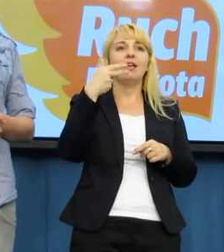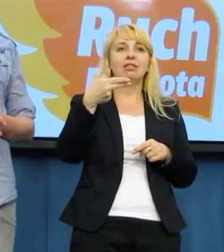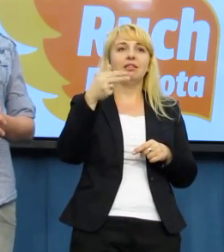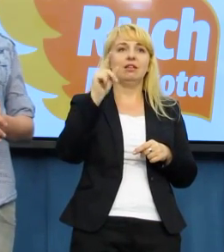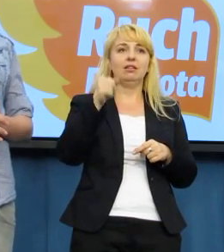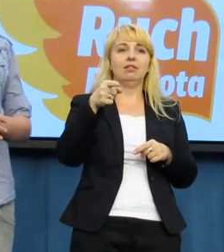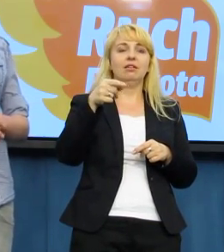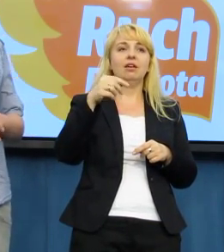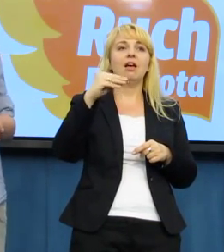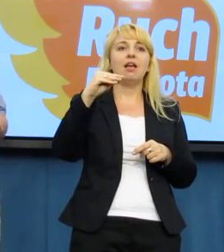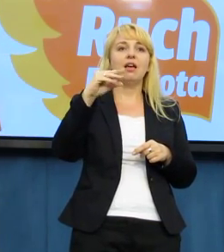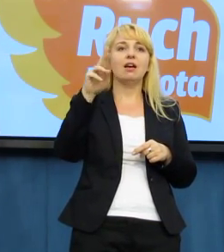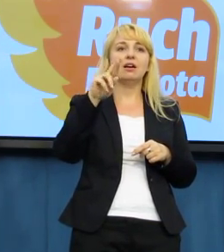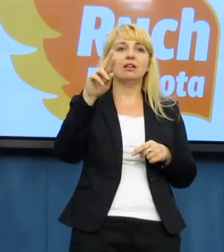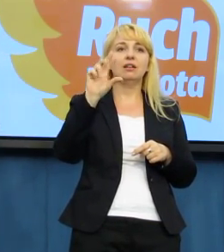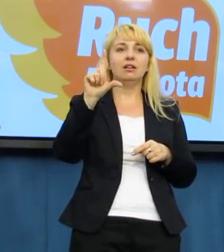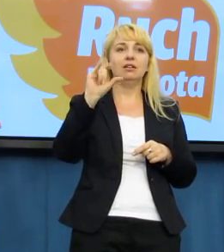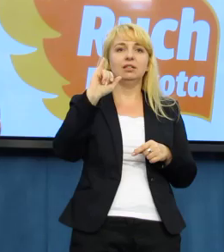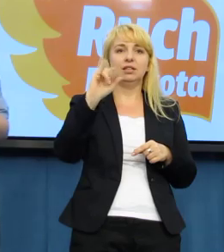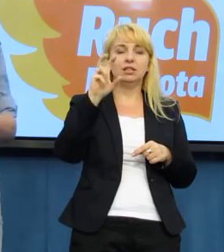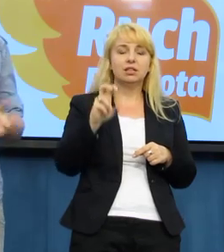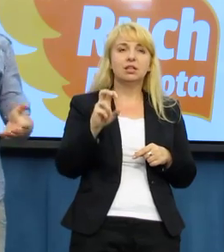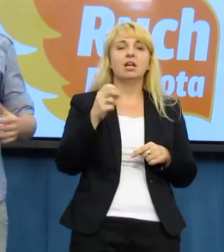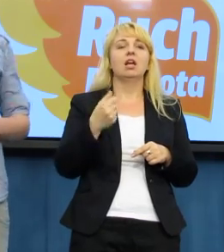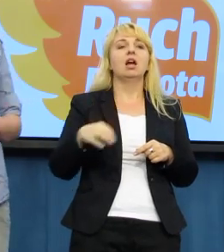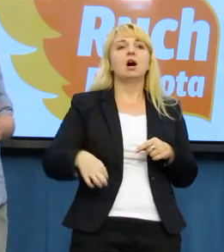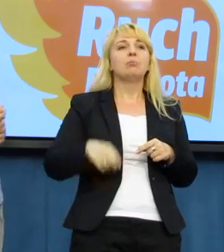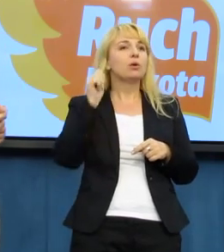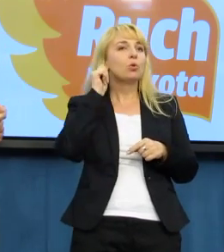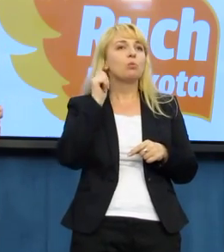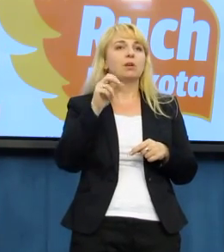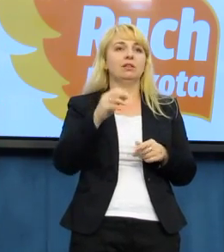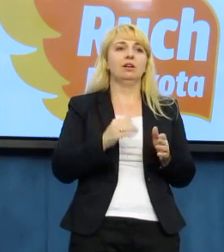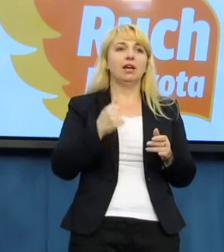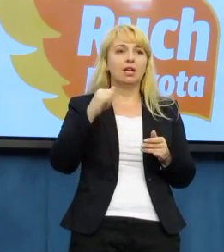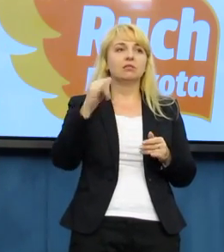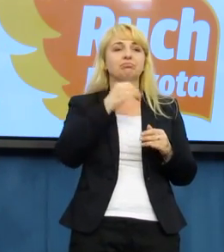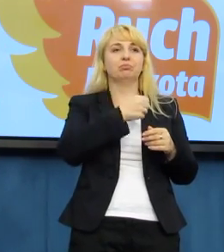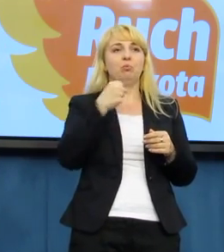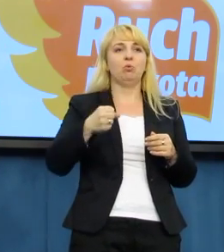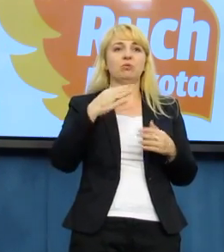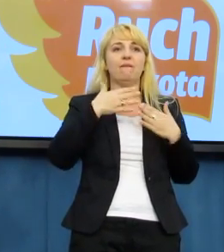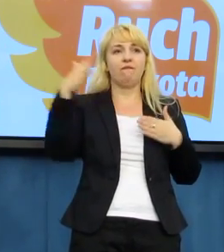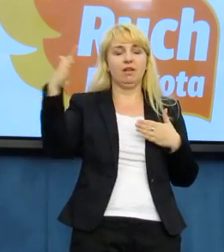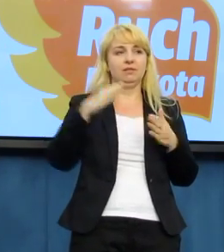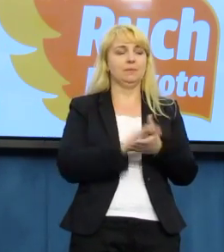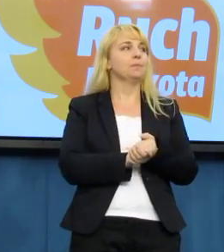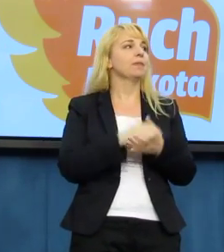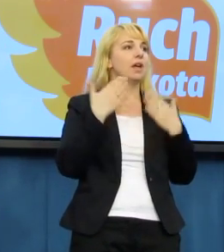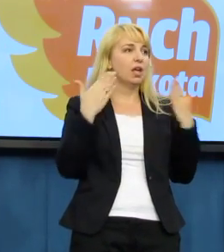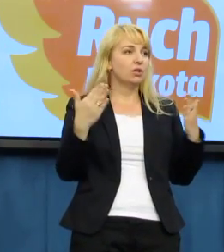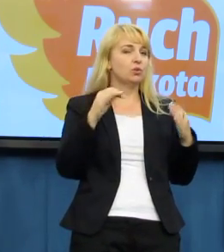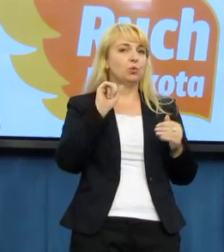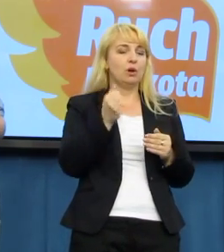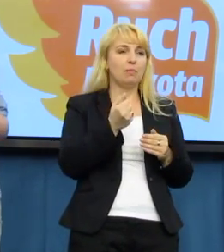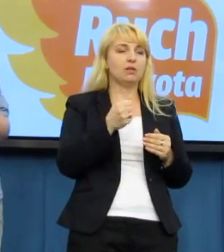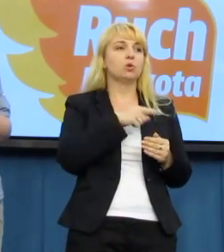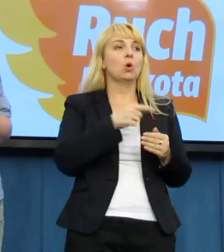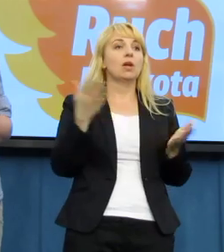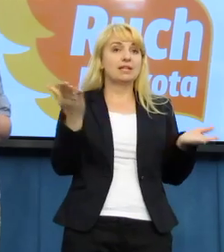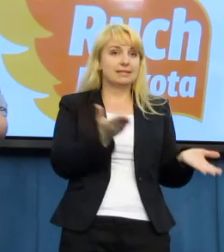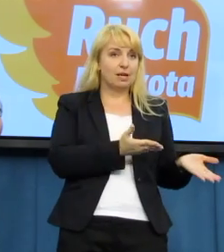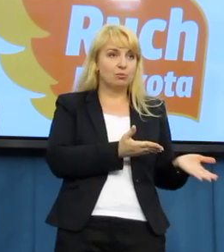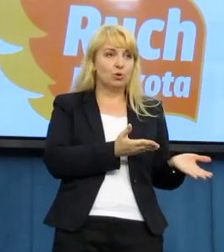Marię Szyszkowską, wiele, wiele różnych osób, które chcą i z nami. Dziękuję bardzo. To zaproszenie